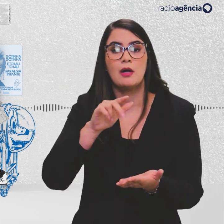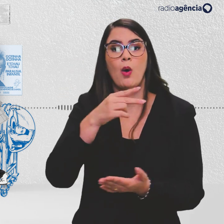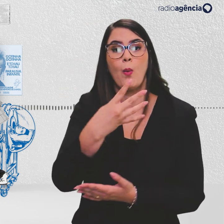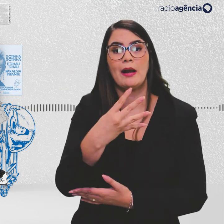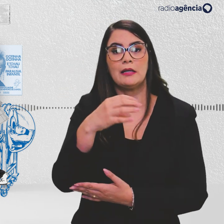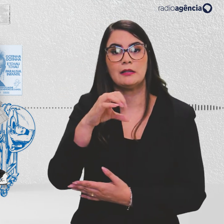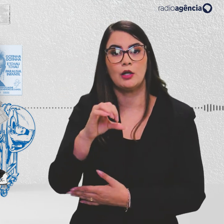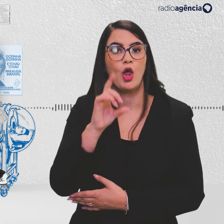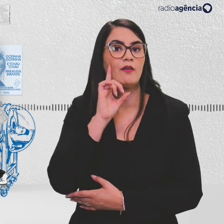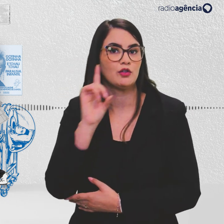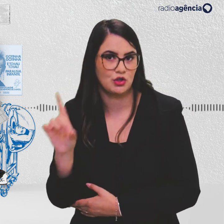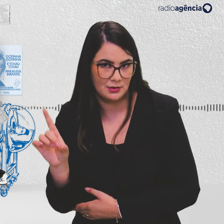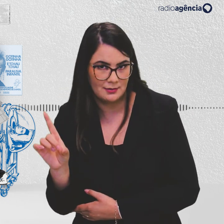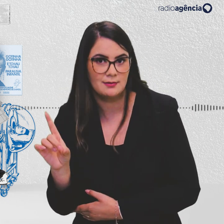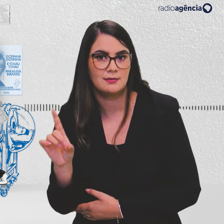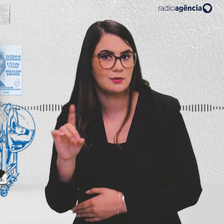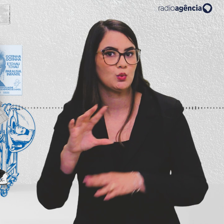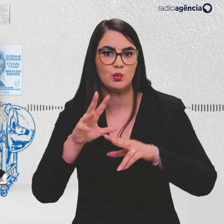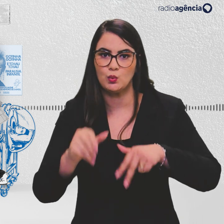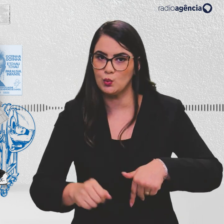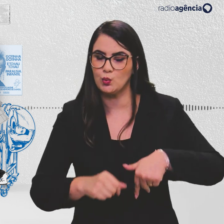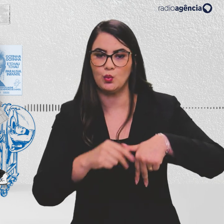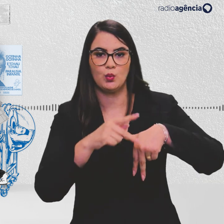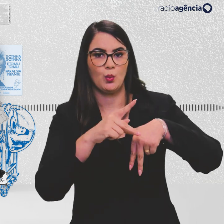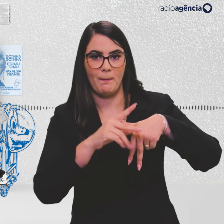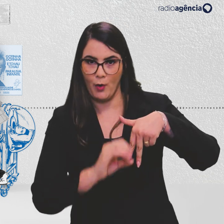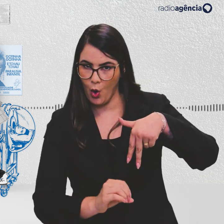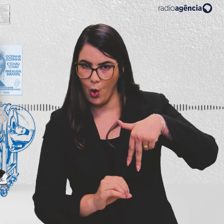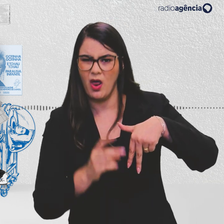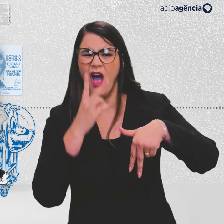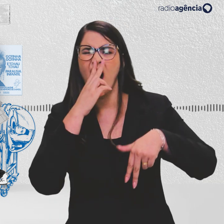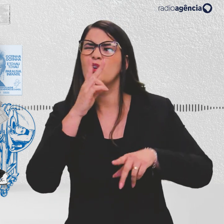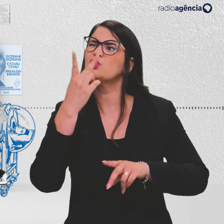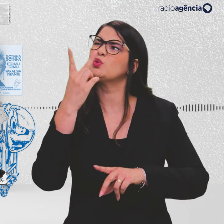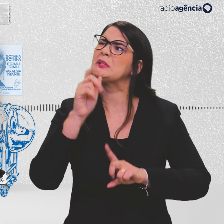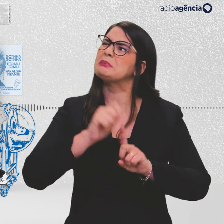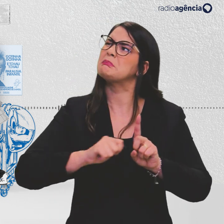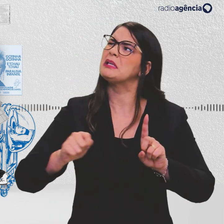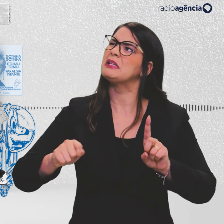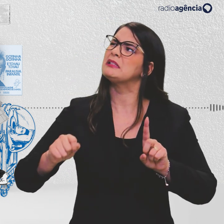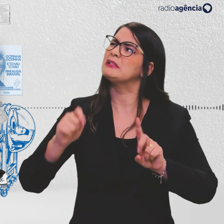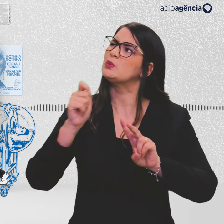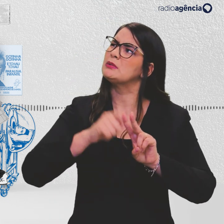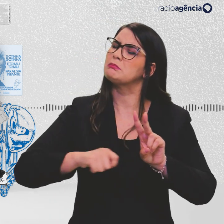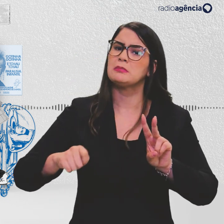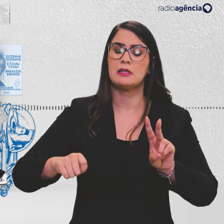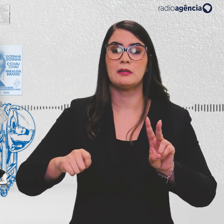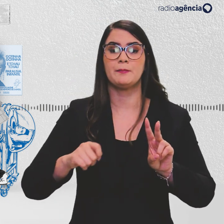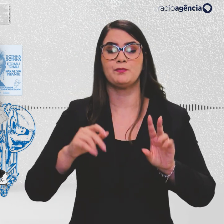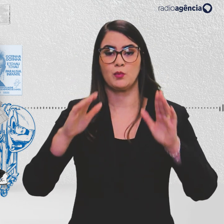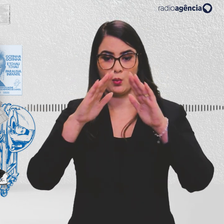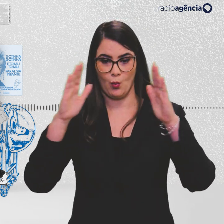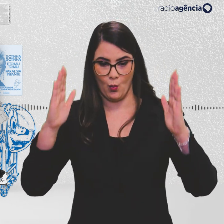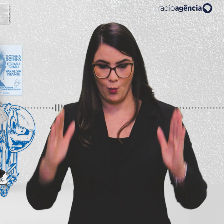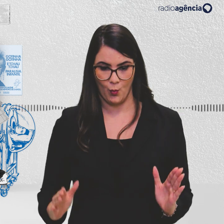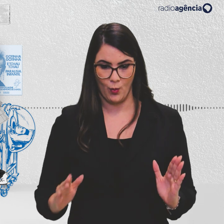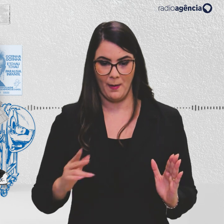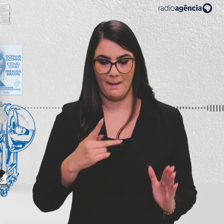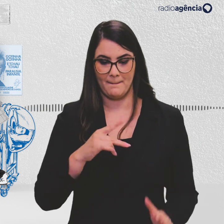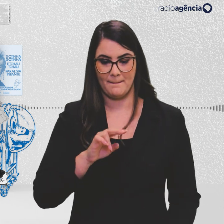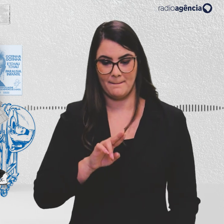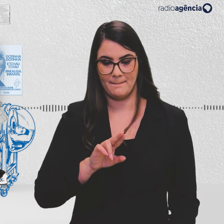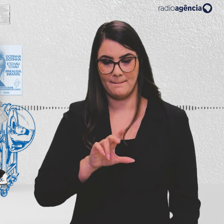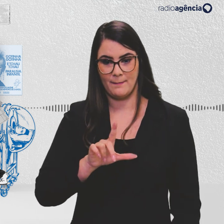crianças, tudo com pólio. Fiquei acho que dois meses, alguma coisa assim, dentro de um tal de pulmão de aço. Nesse